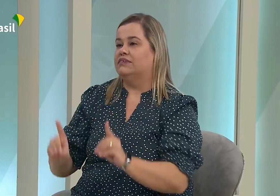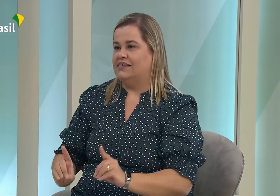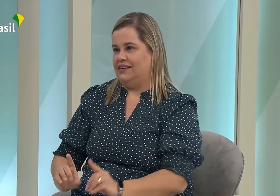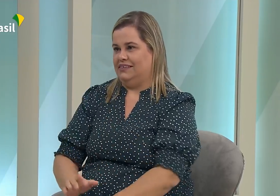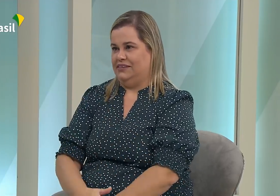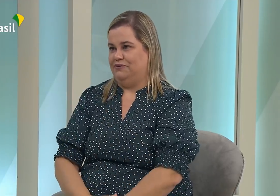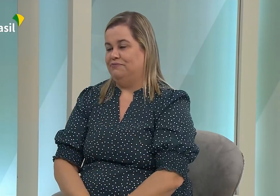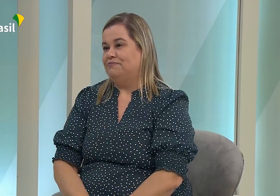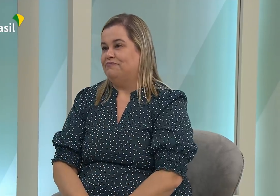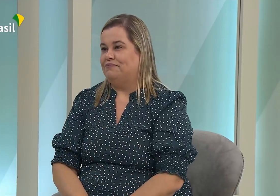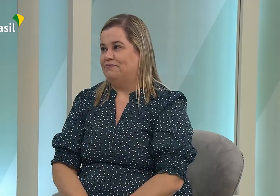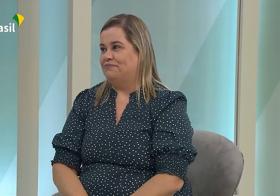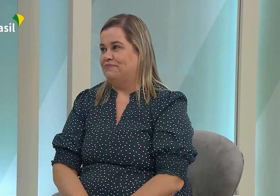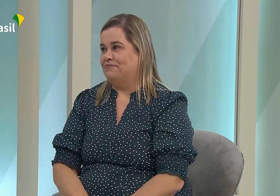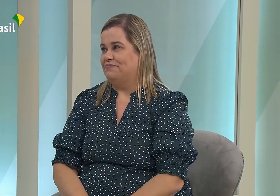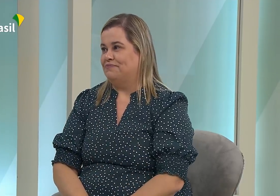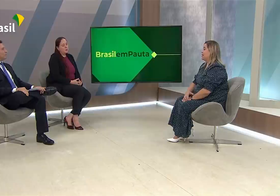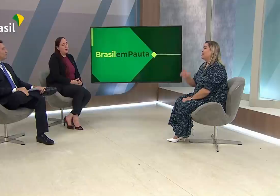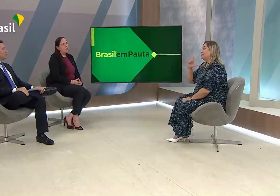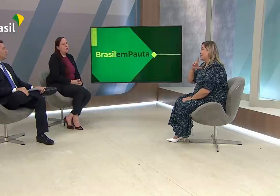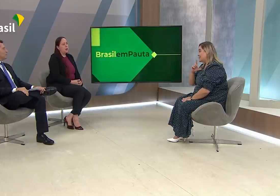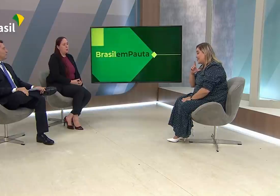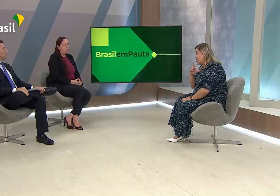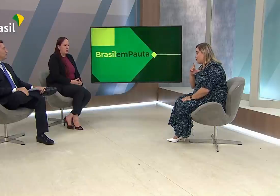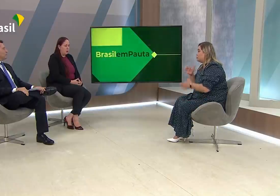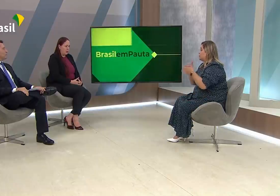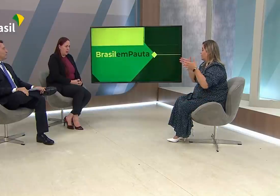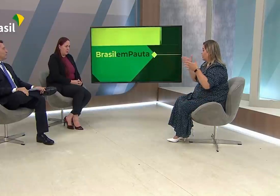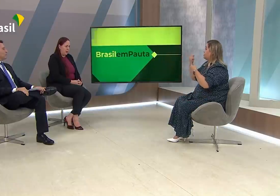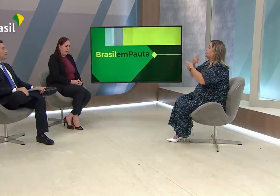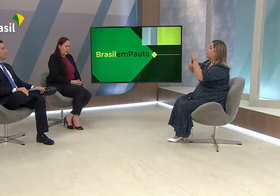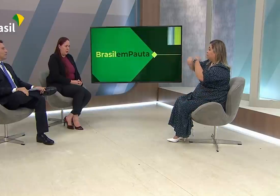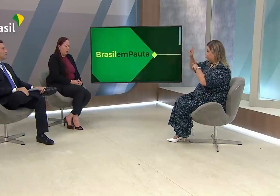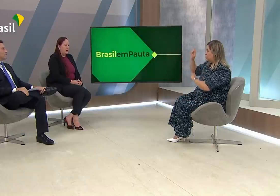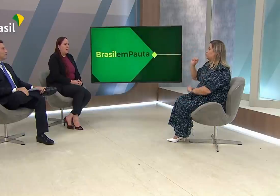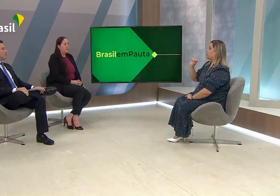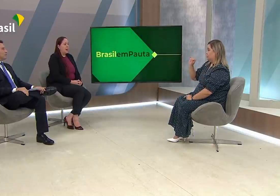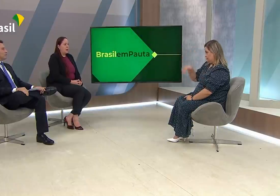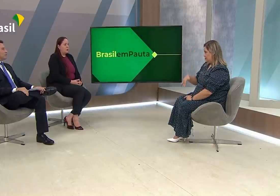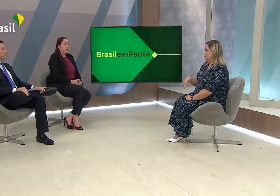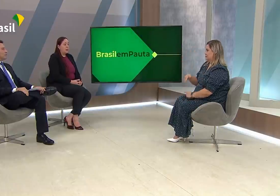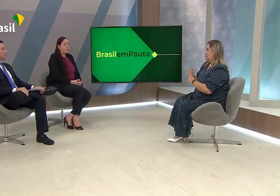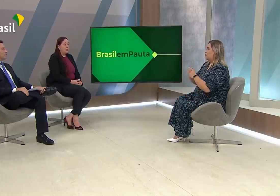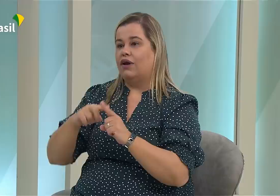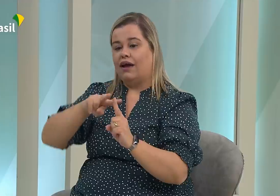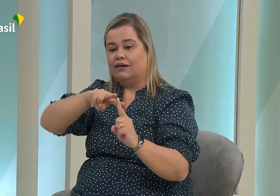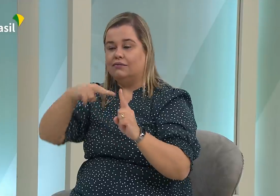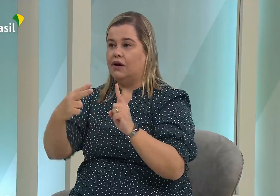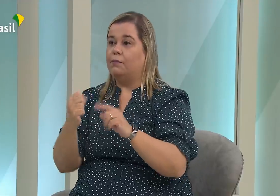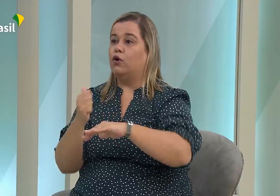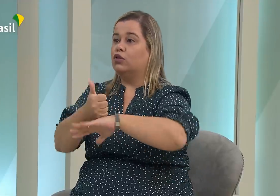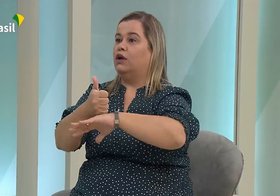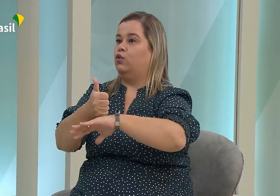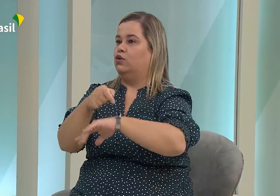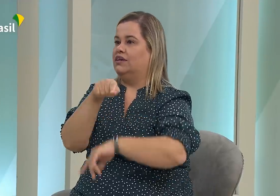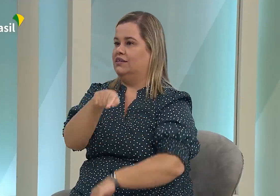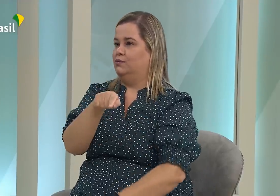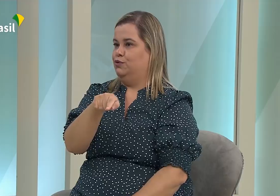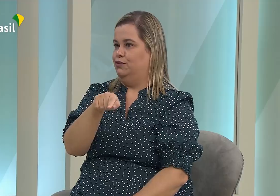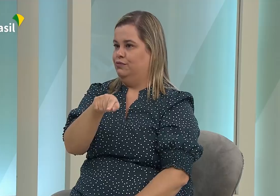dessa maneira. Essa nossa campanha de eu respeito também é muito importante para isso. Temos grandes desafios, sim.